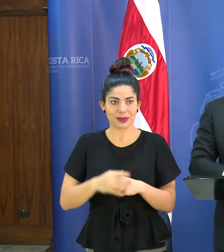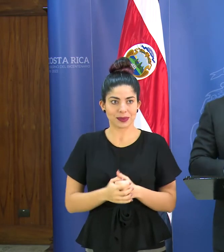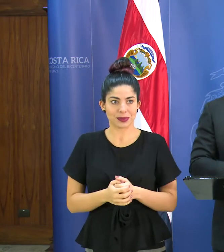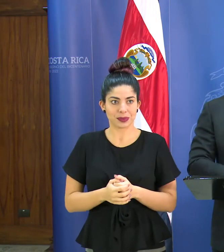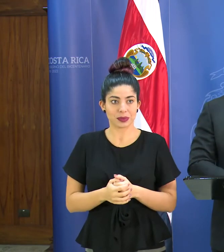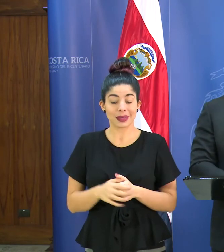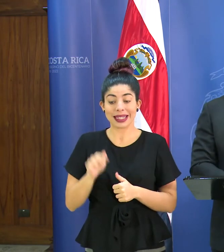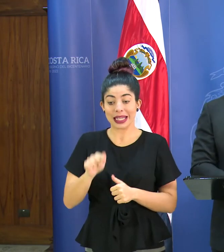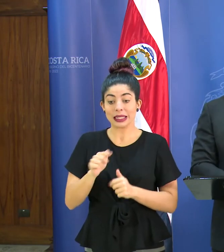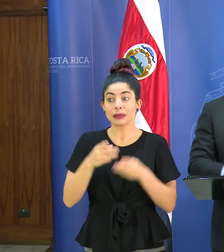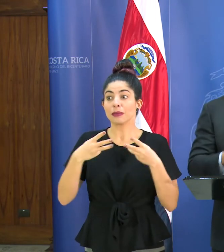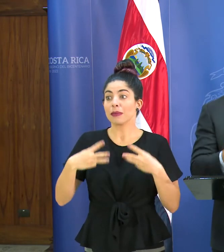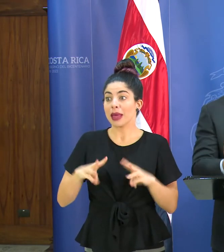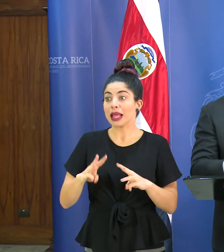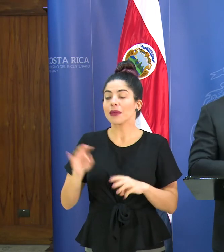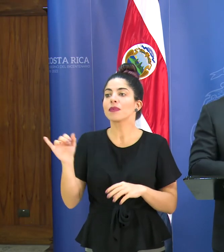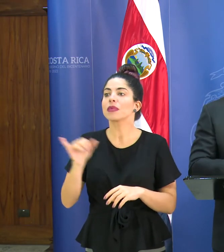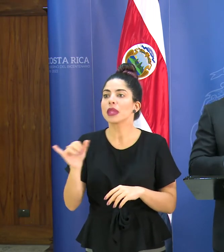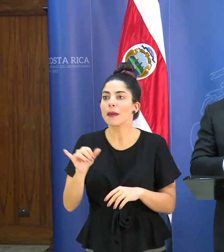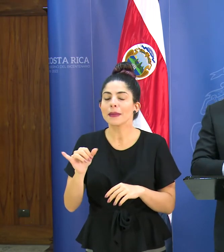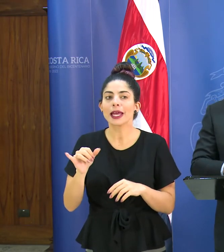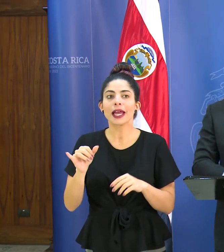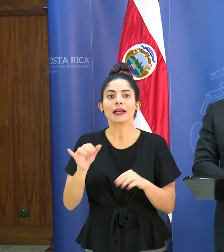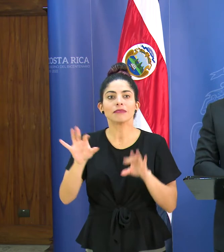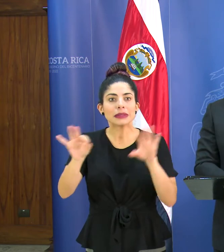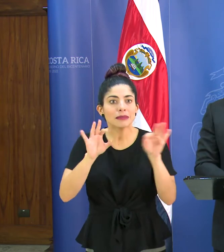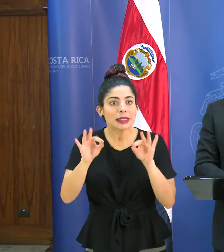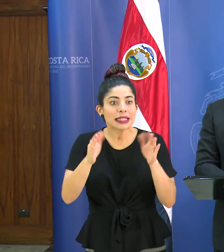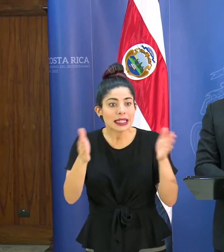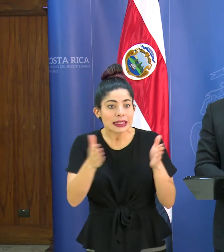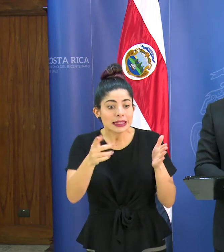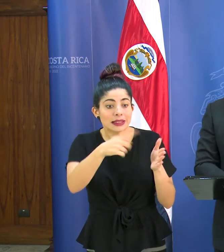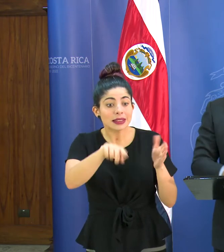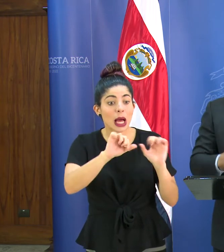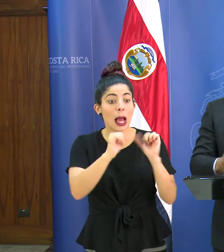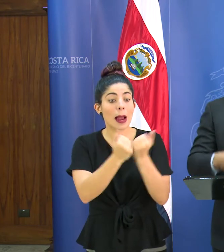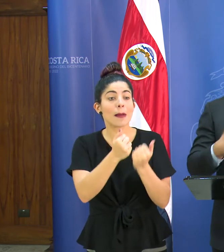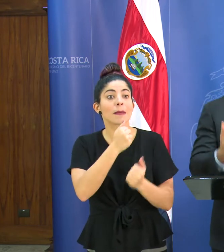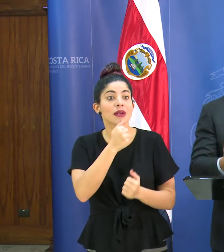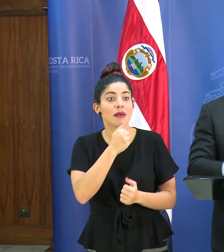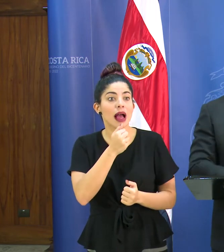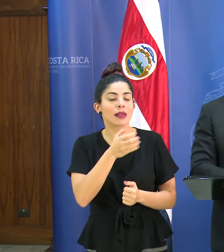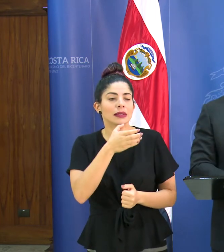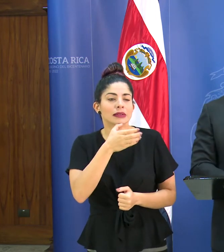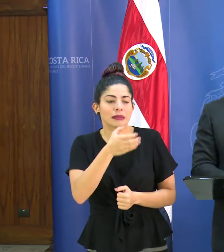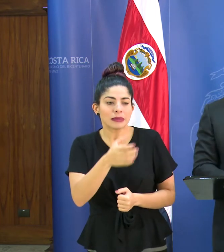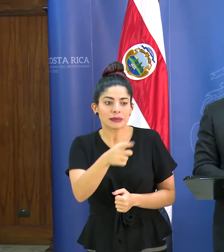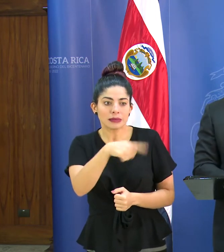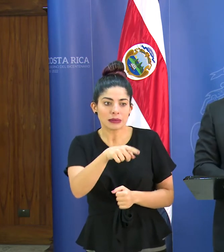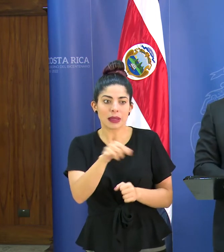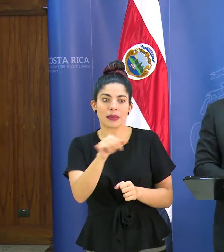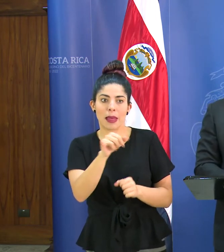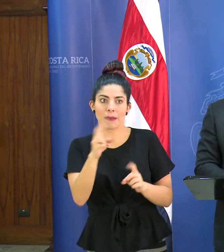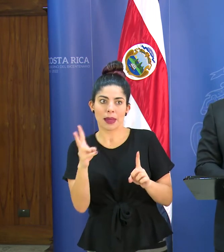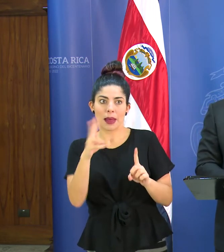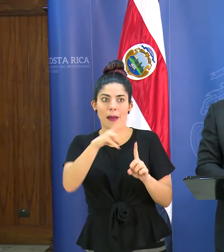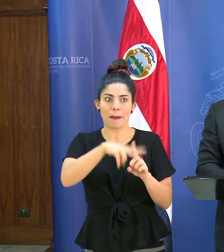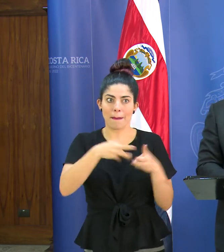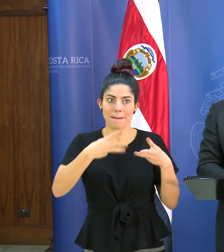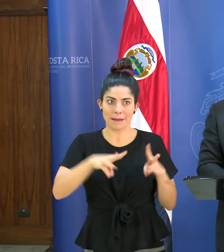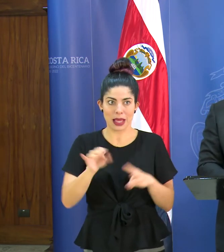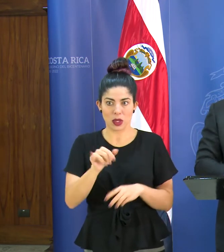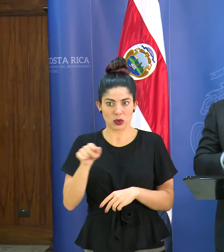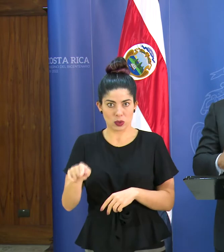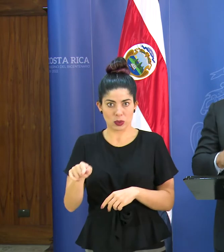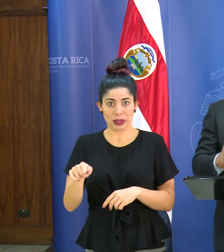Esta medida también se insta, se invita al sector privado para que puedan también adoptar medidas en